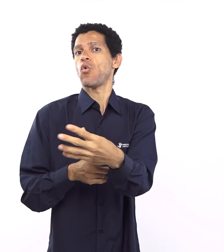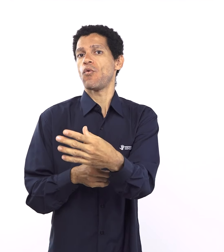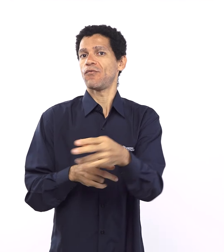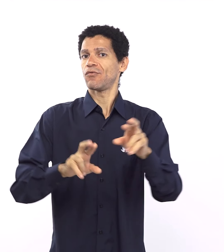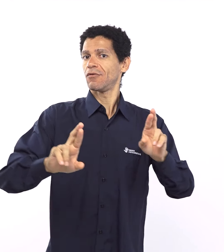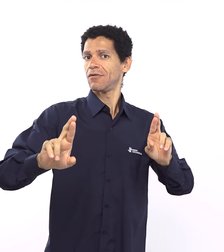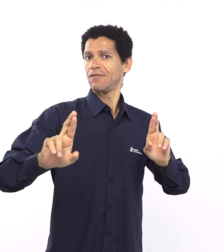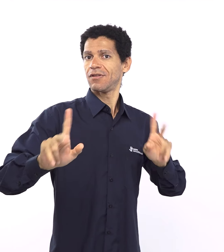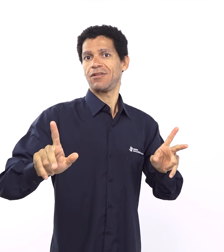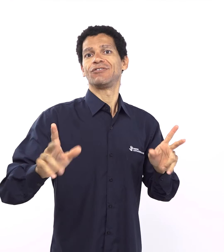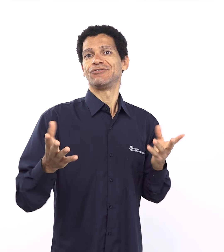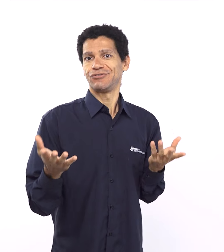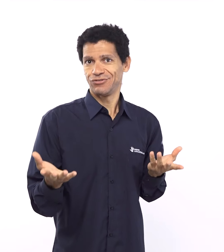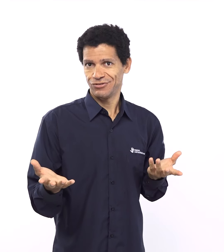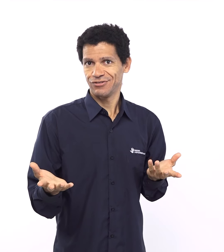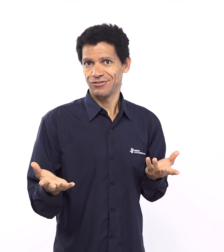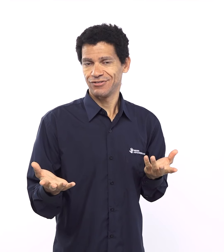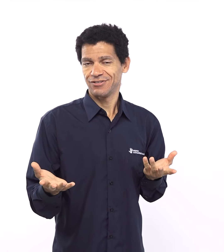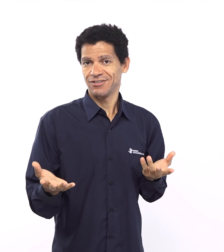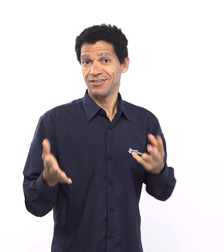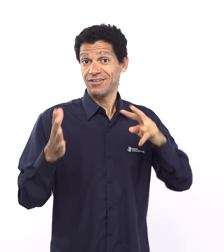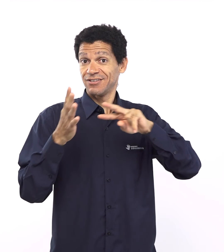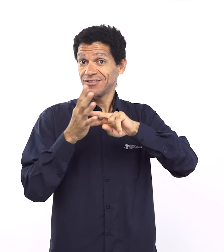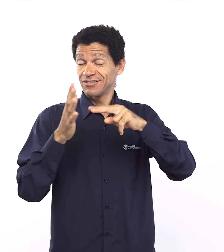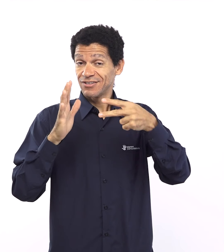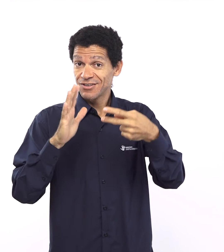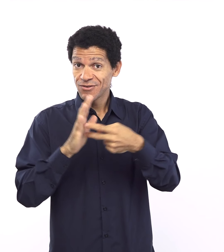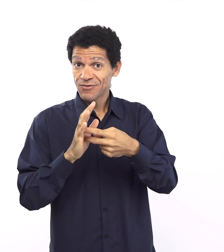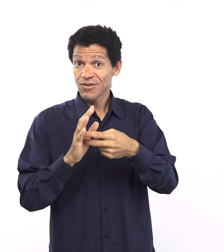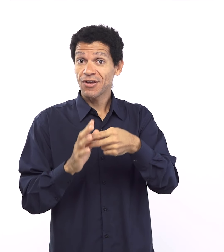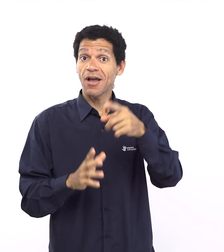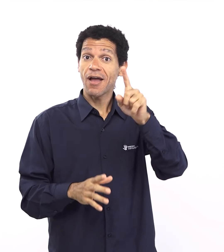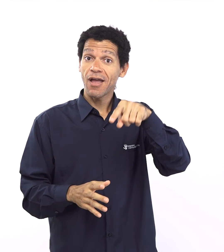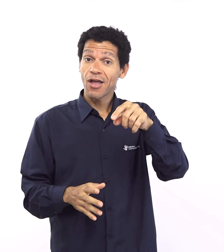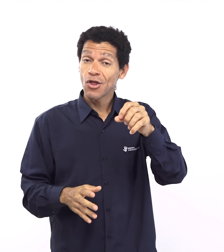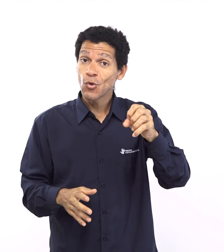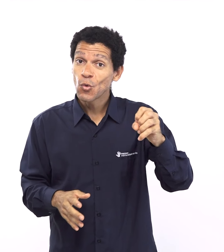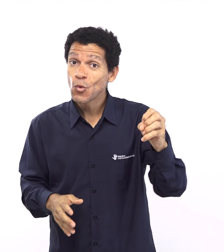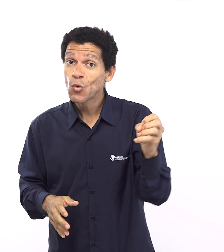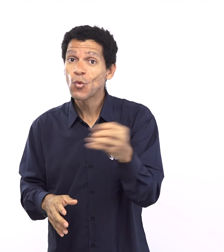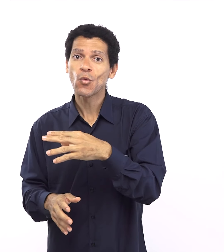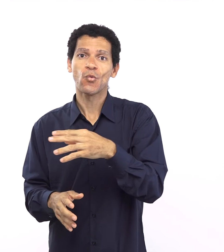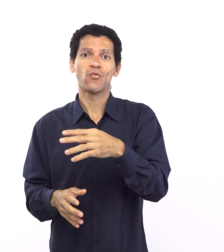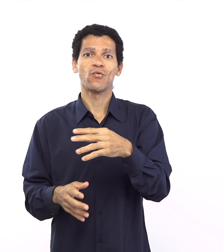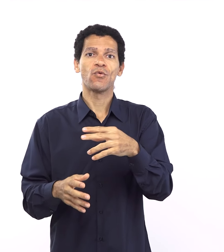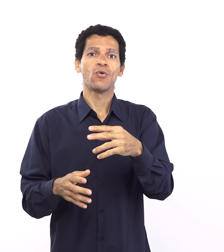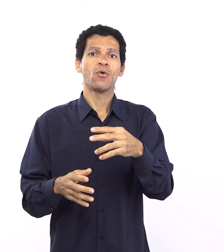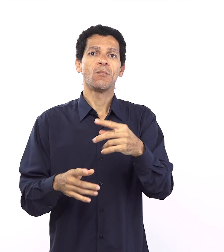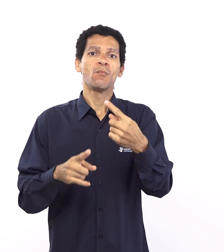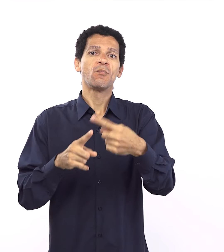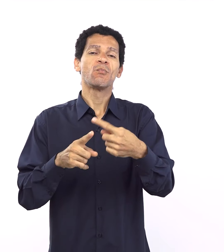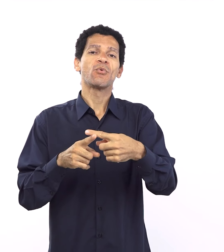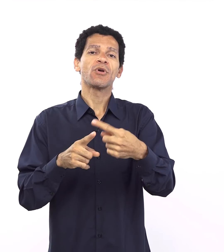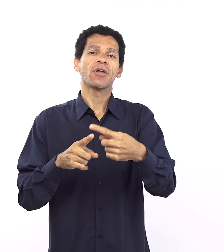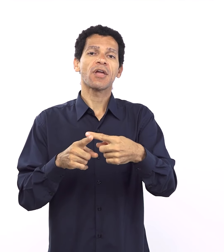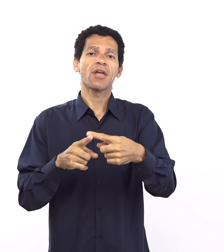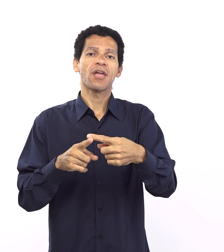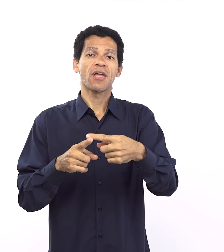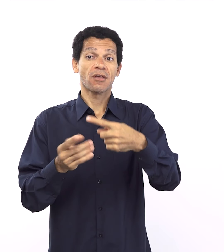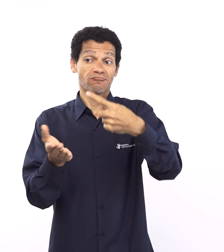porque antes não tinha o outro já passou e agora tem esse que é novo mas é da qualidade do novo e quando a